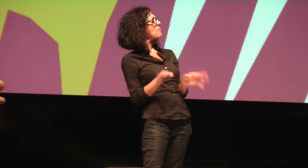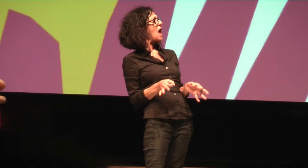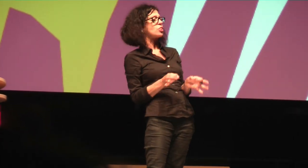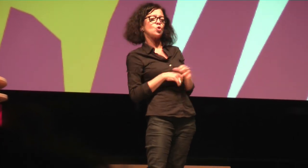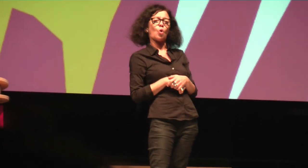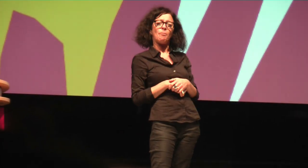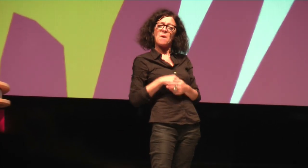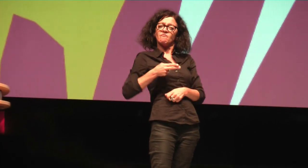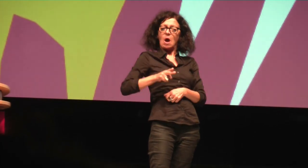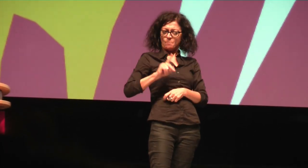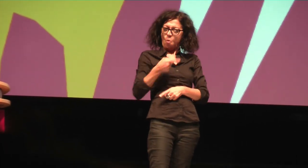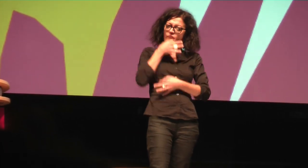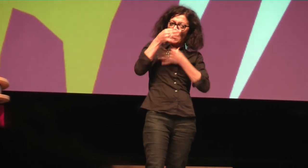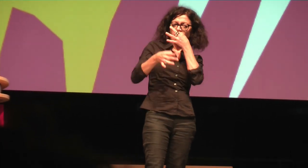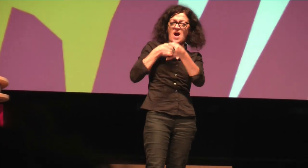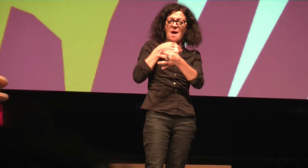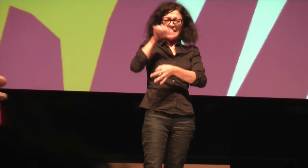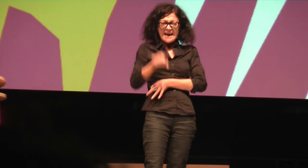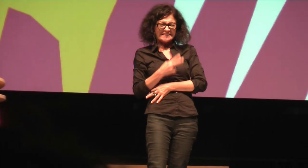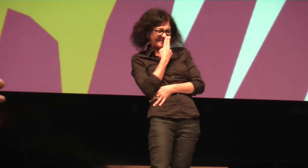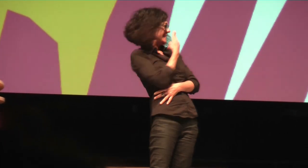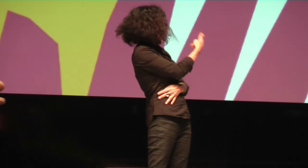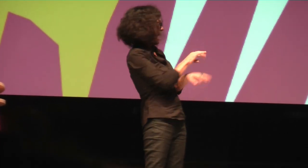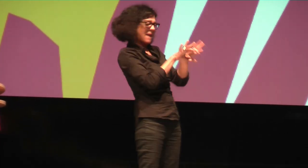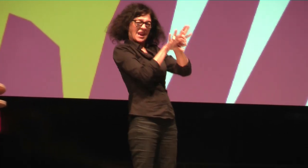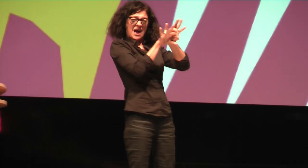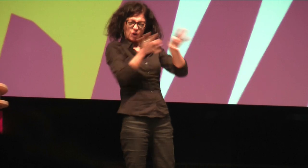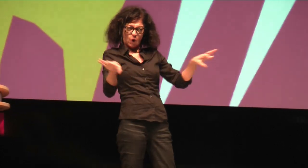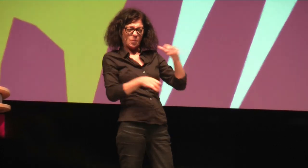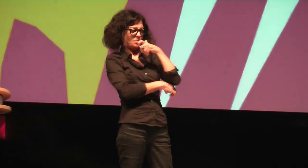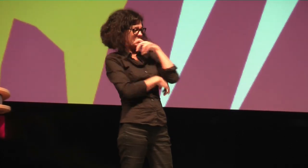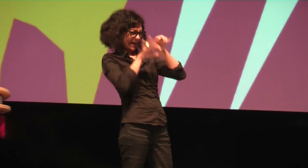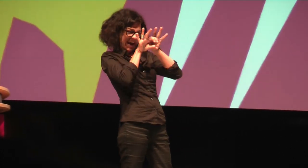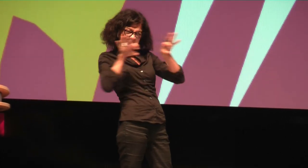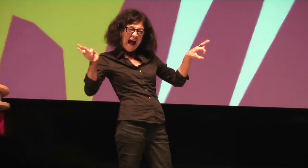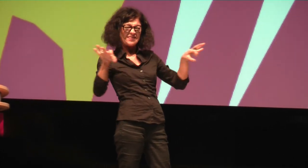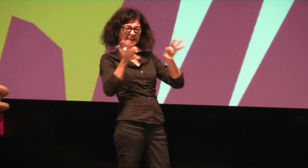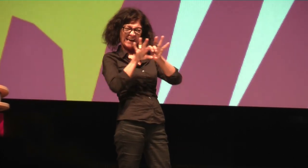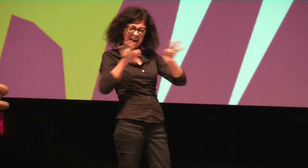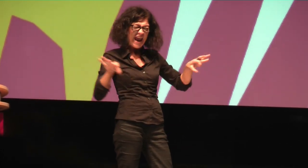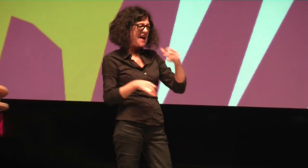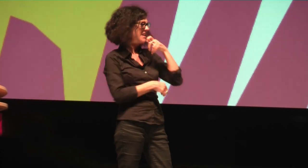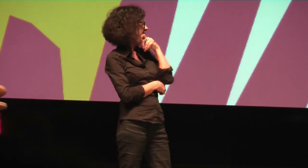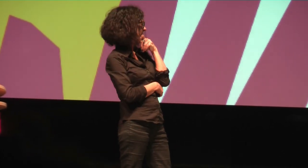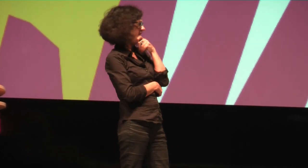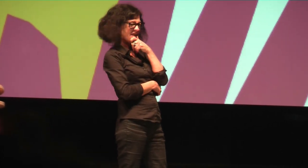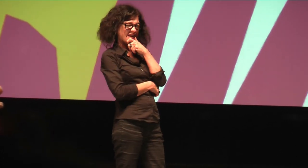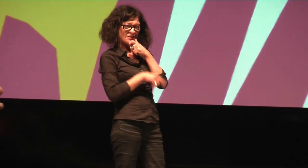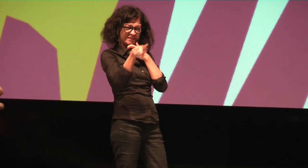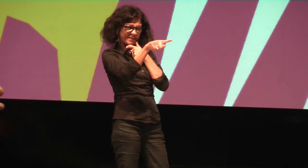klein auf. Und es gibt ja auch diese typische Kinderfrage, warum ist eine Banane krumm? Aber jetzt sehen wir hier